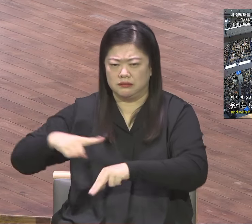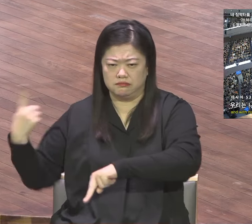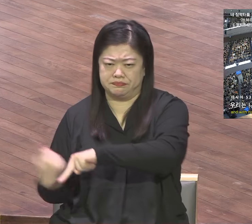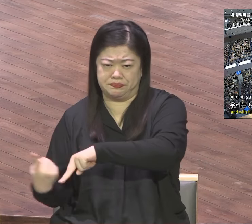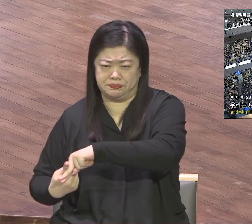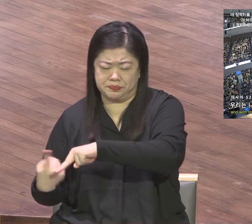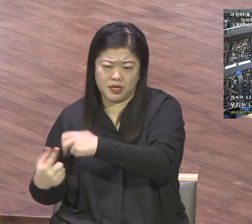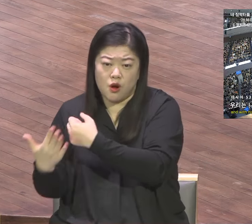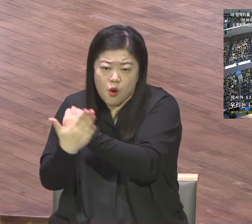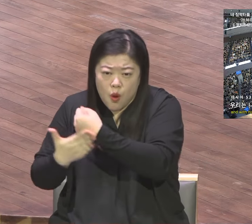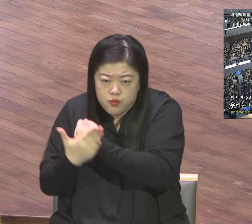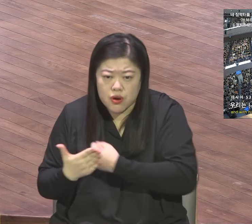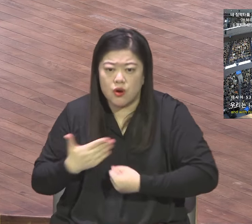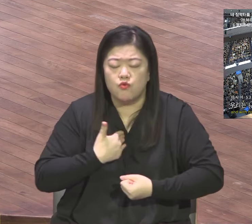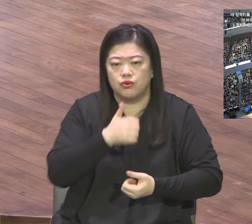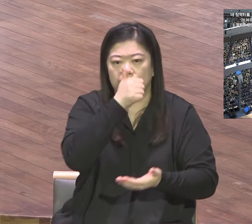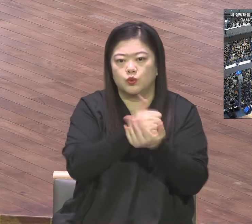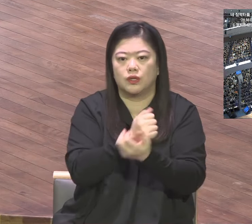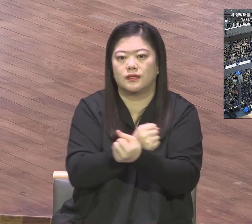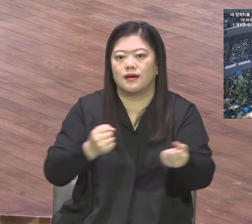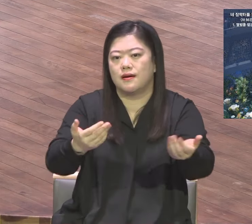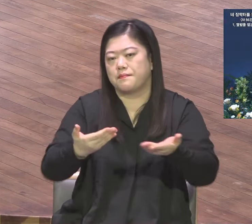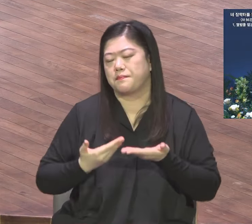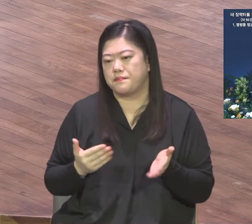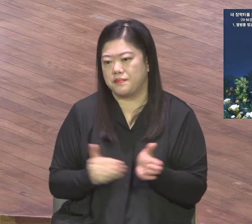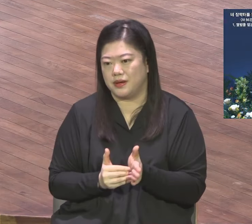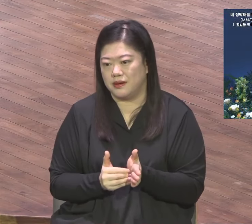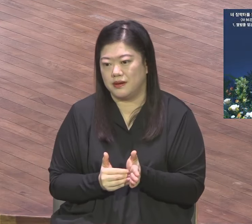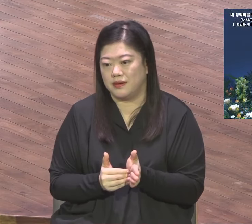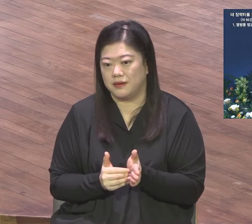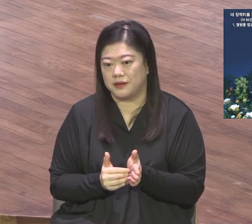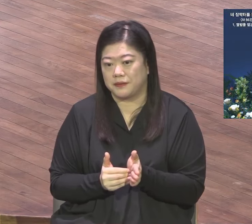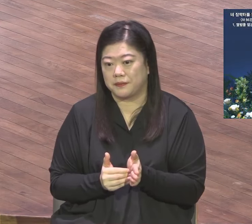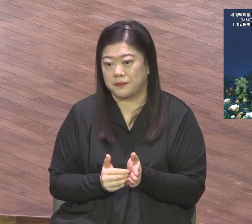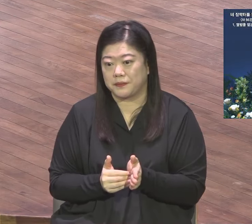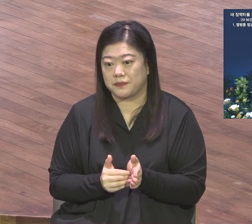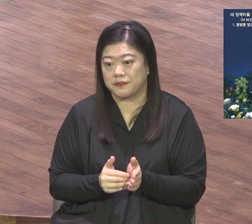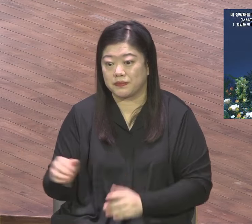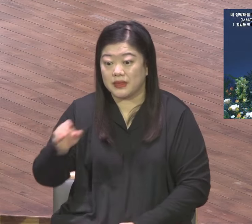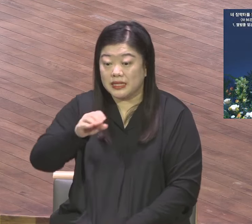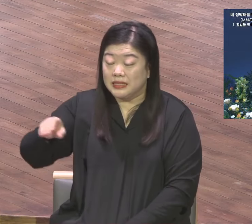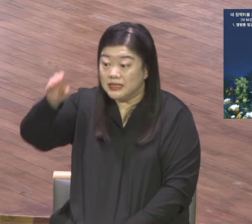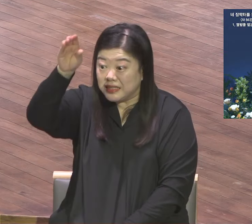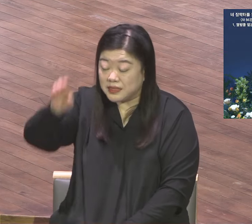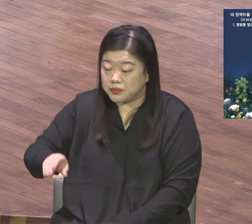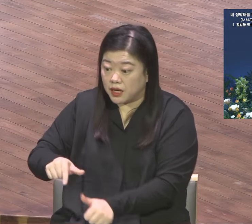남을 이불도다 십자가 고난에 이 사실을 노래하고 있습니다.